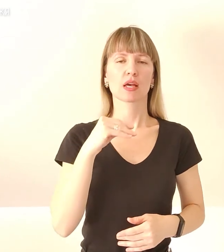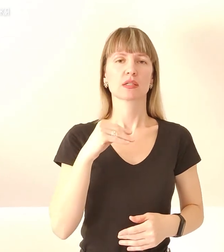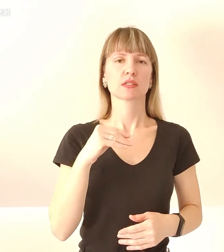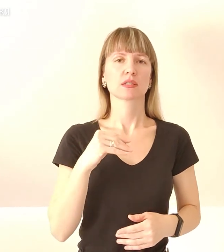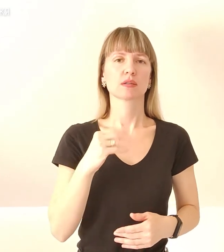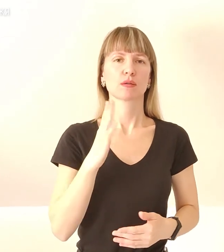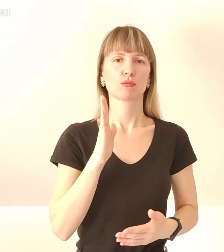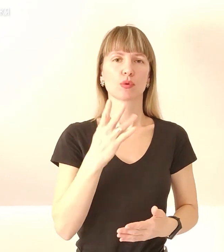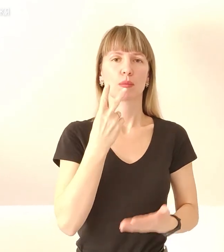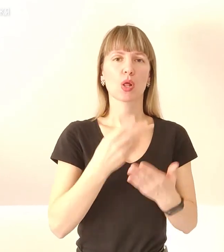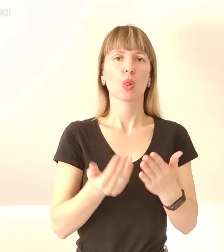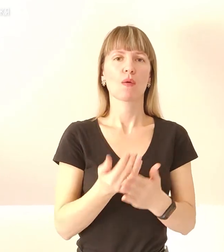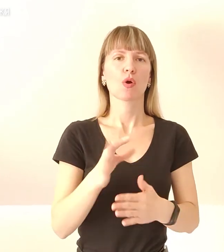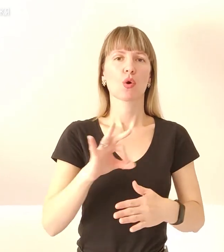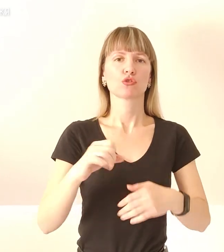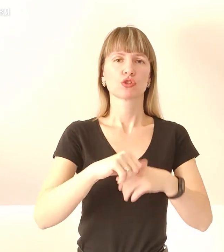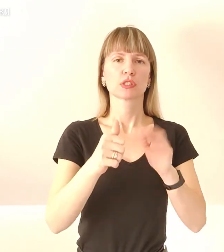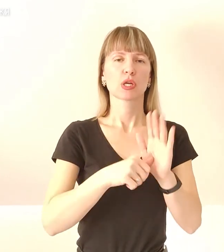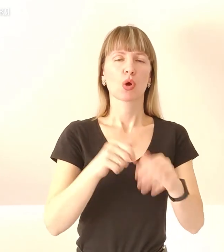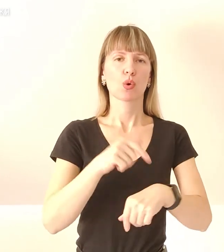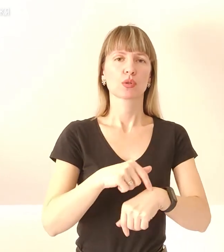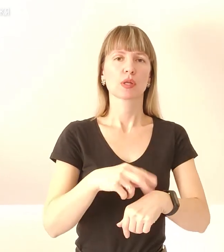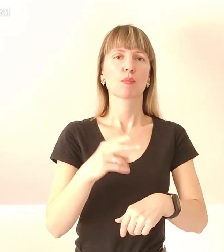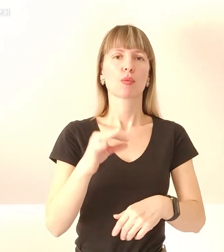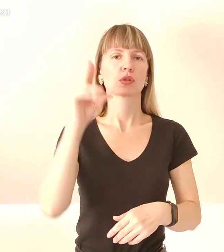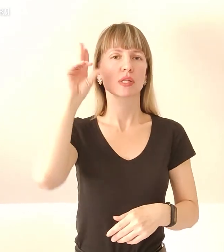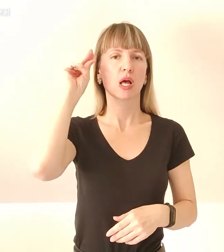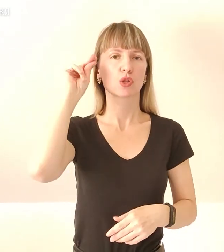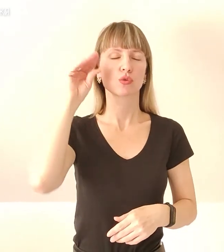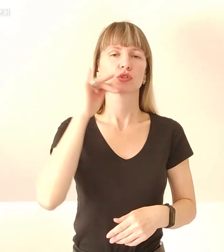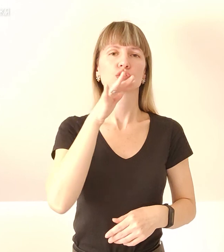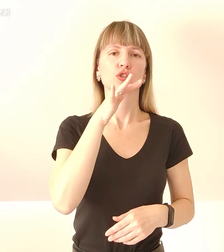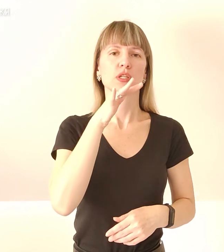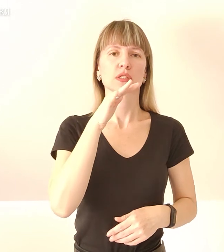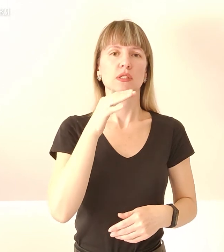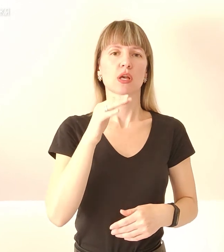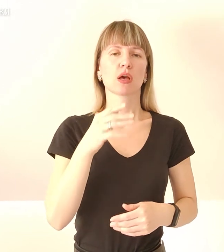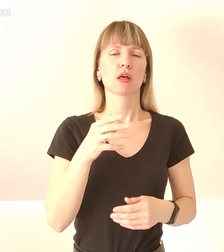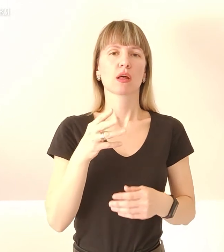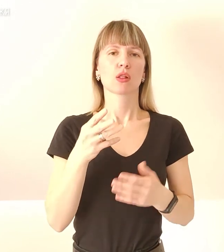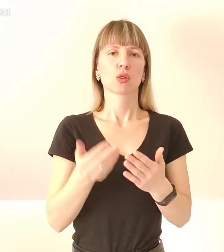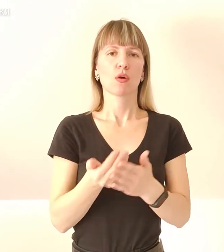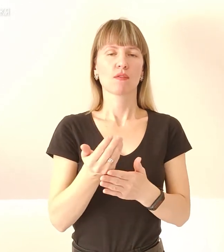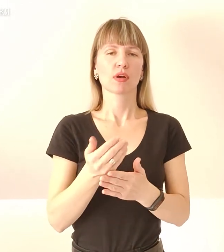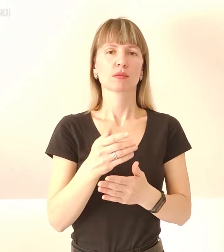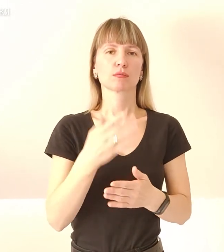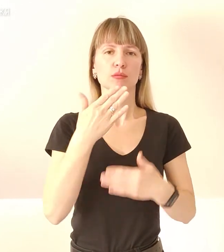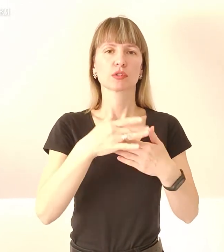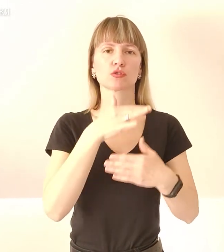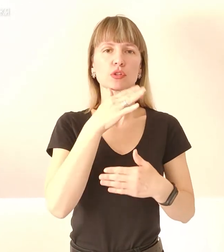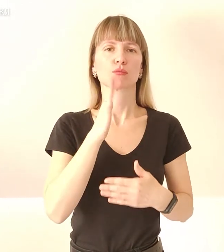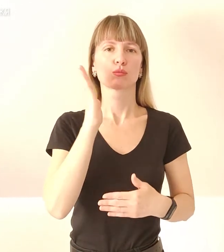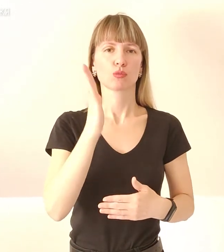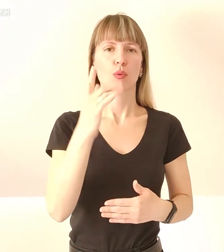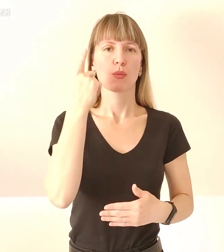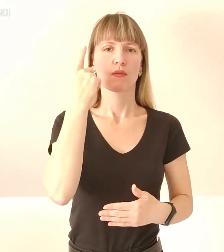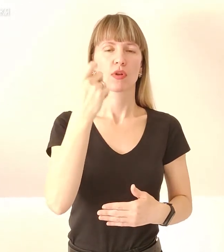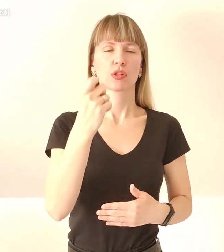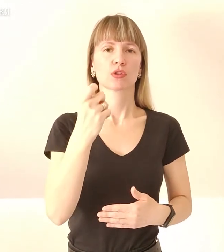о 16-й годині. Про дату і час ефіра найближчого, власне, ви будете повідомлені саме